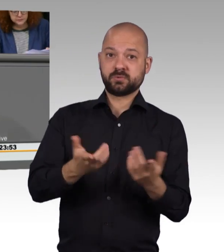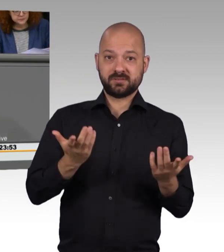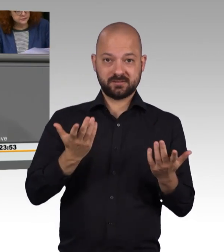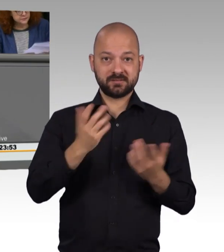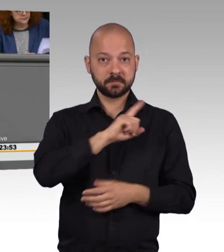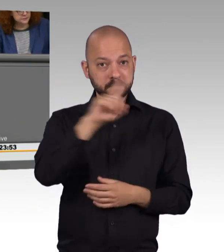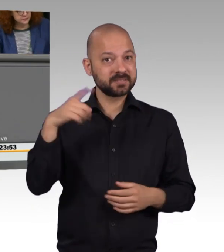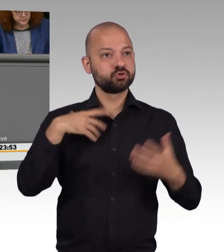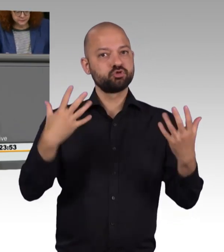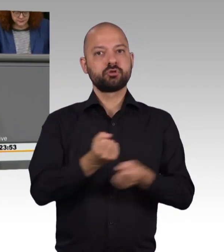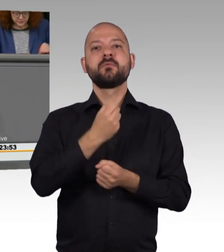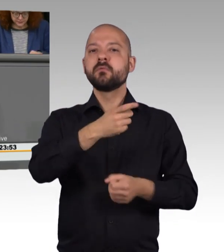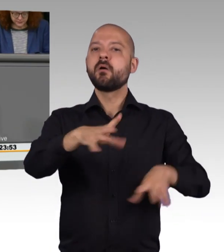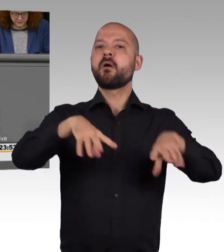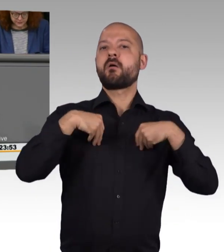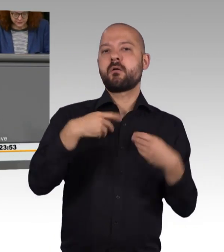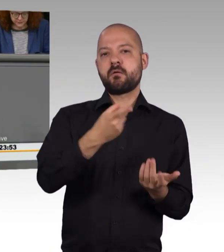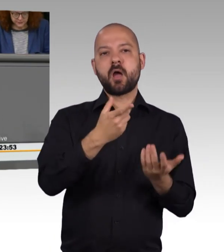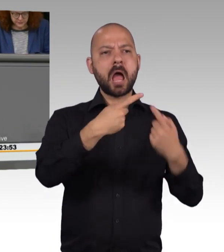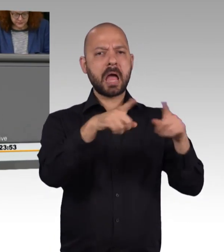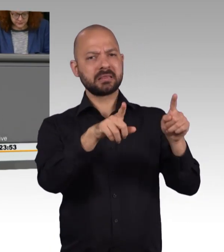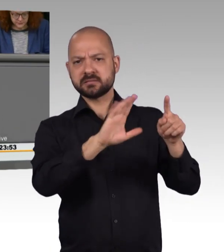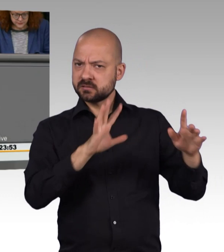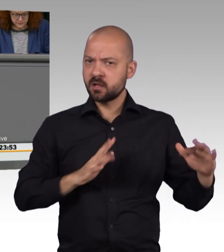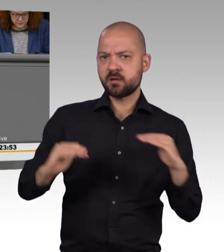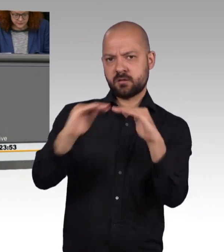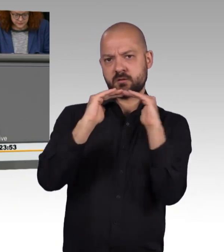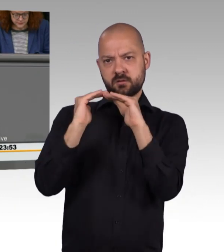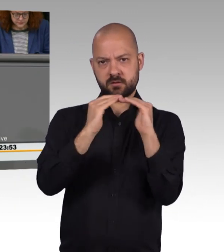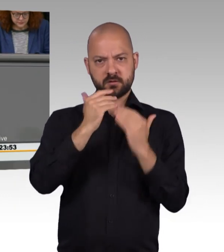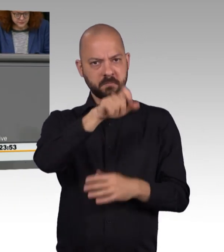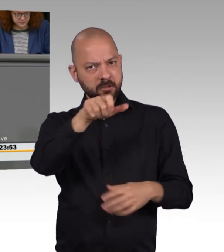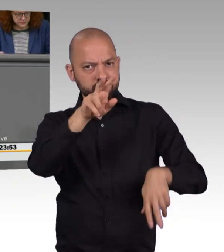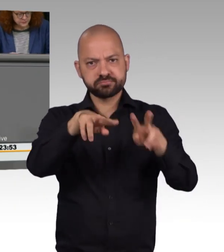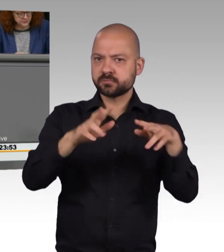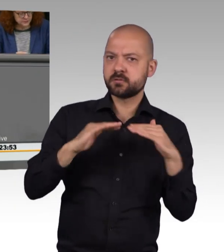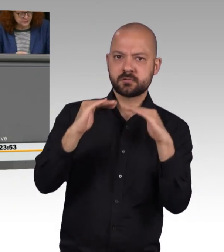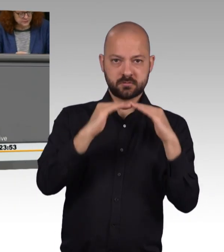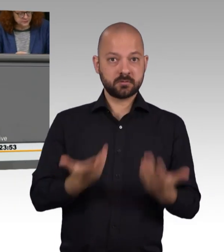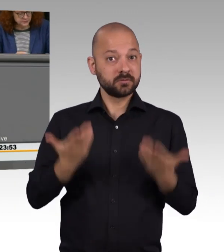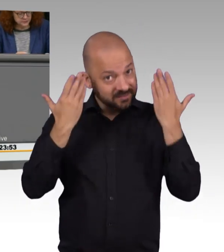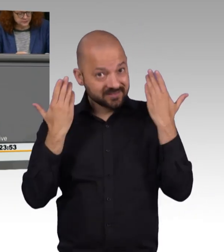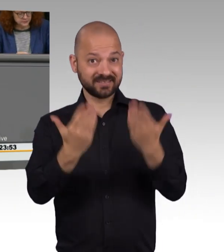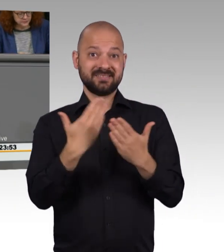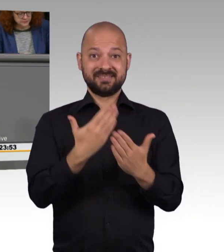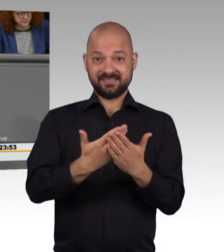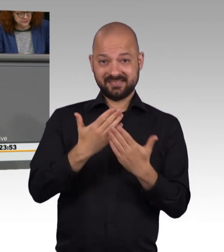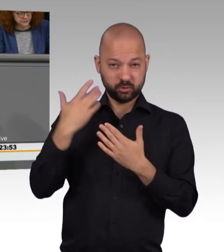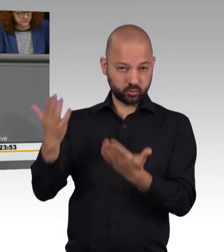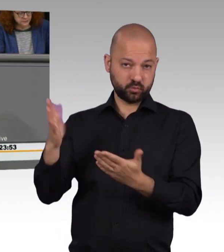als Gleichheit erleben. Und genau, liebe Kolleginnen und Kollegen der GroKo, diese Einstellung zeigen